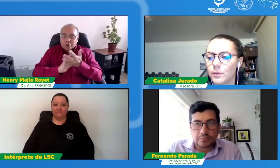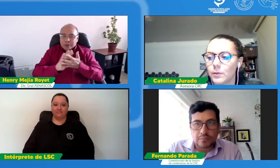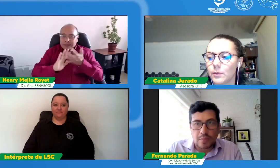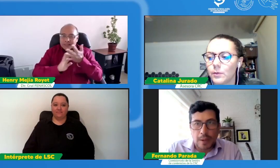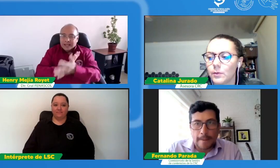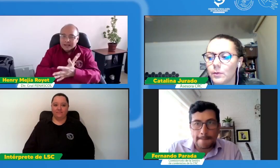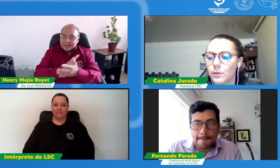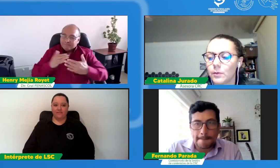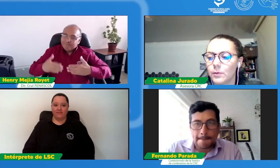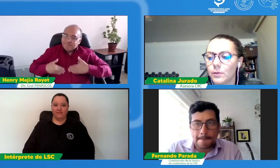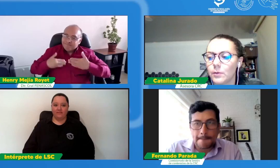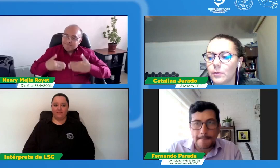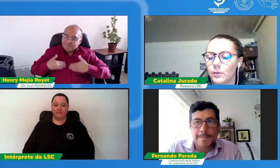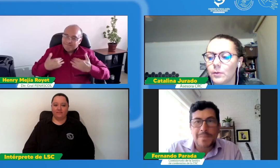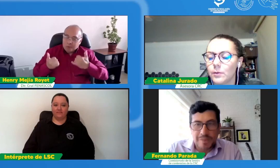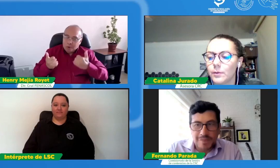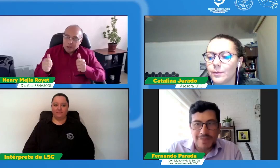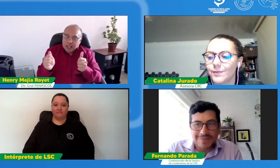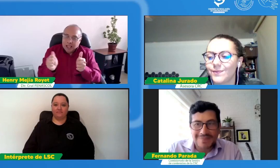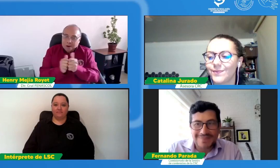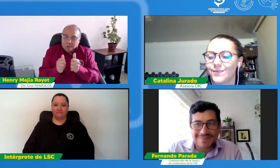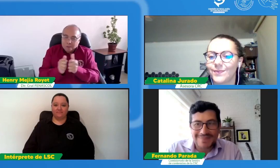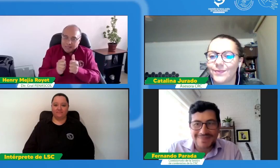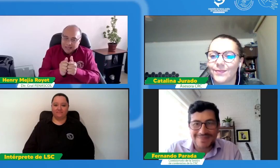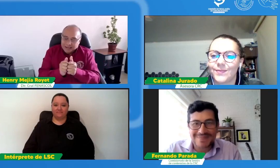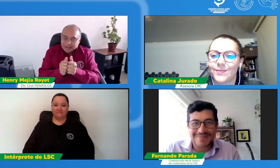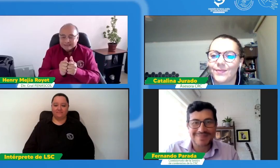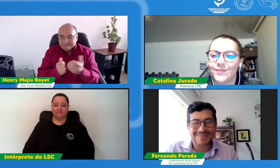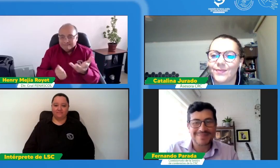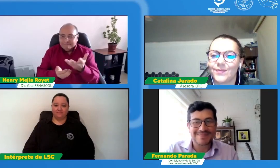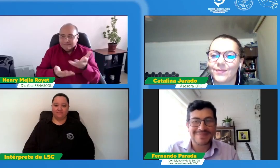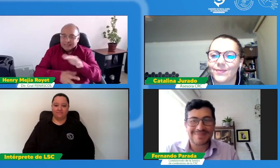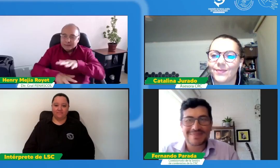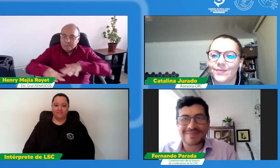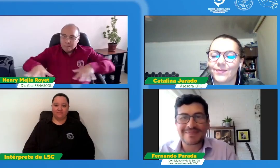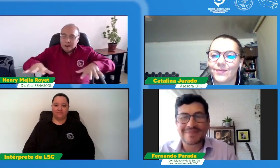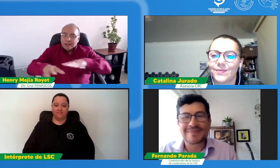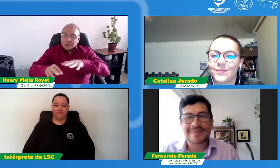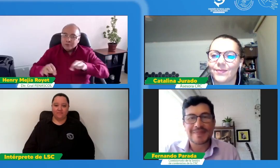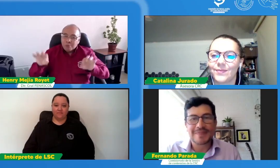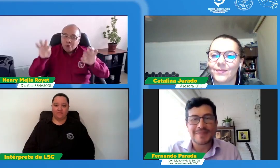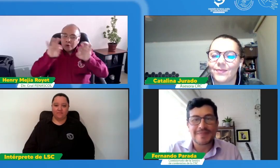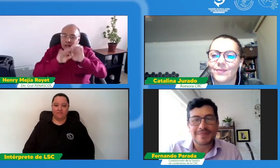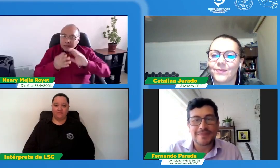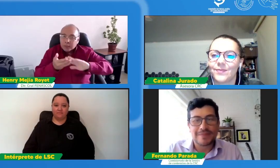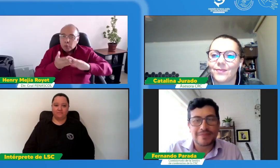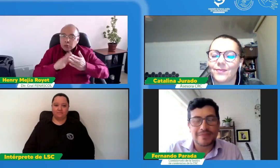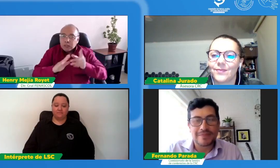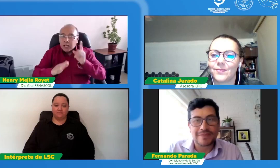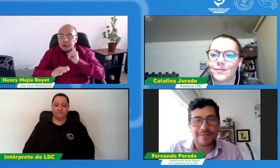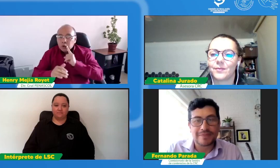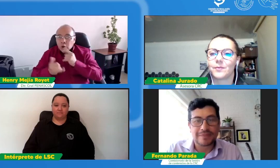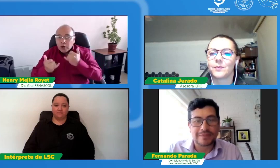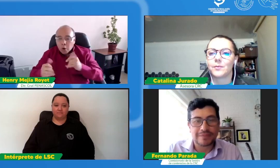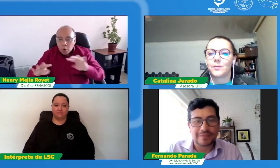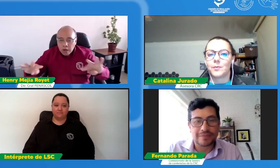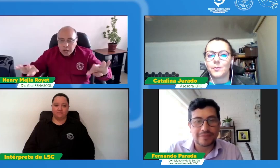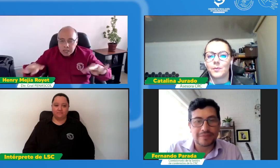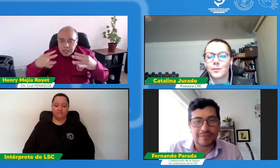bienvenidos a Noticeñales. Me alegra mucho que hoy nos acompañen en este espacio tan importante para la